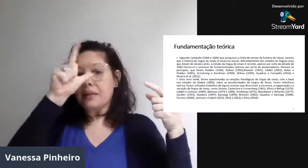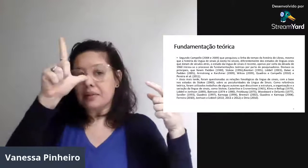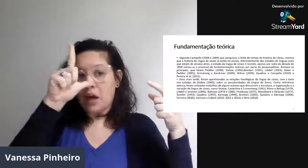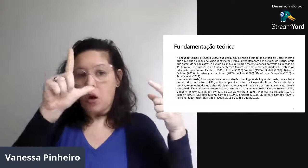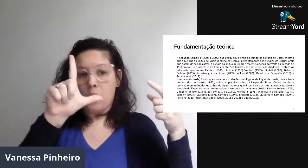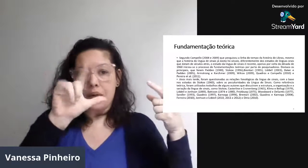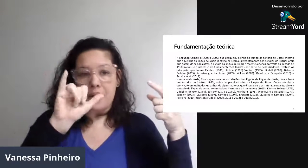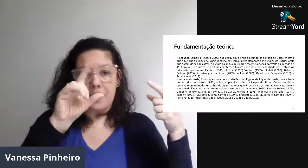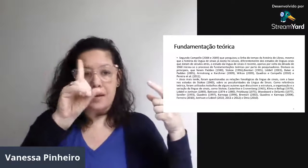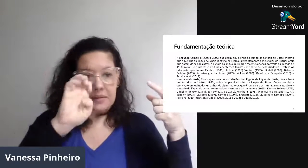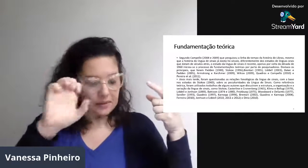Pader,